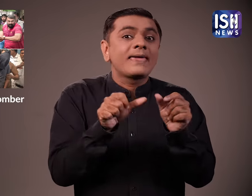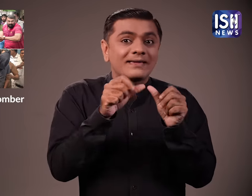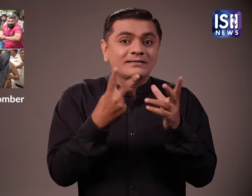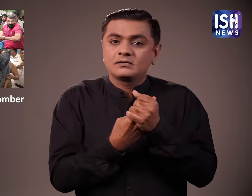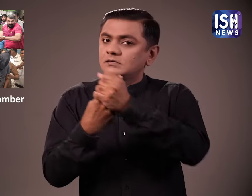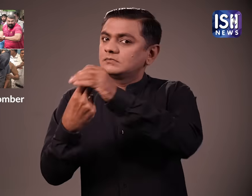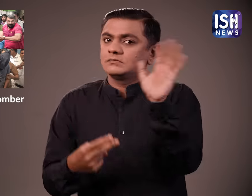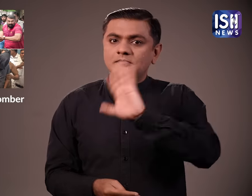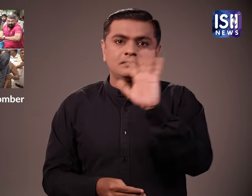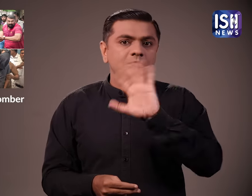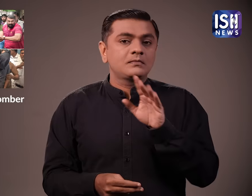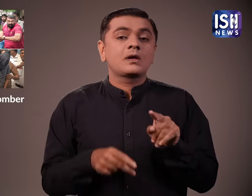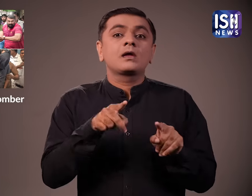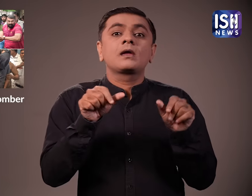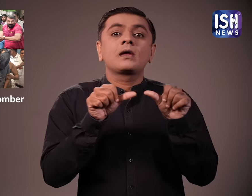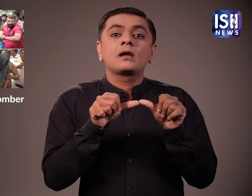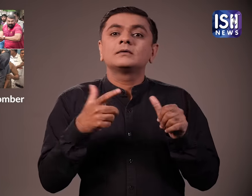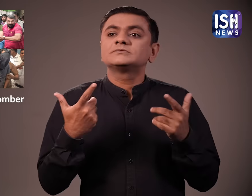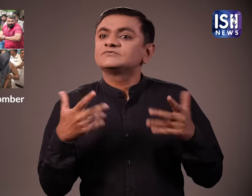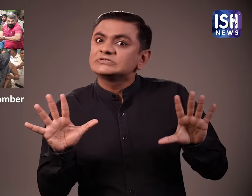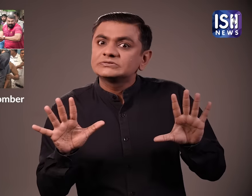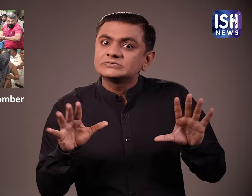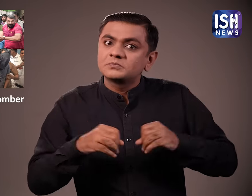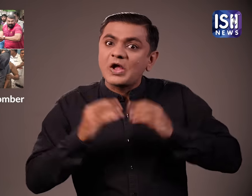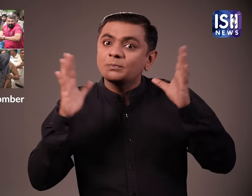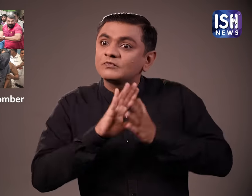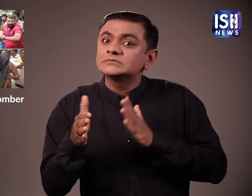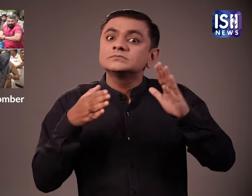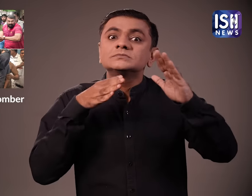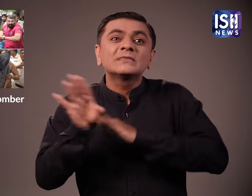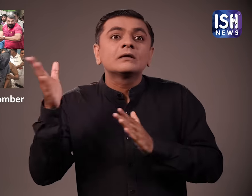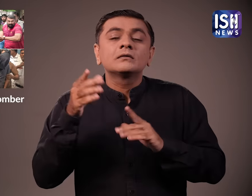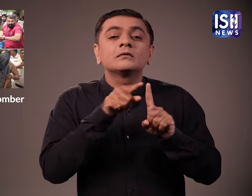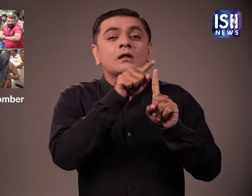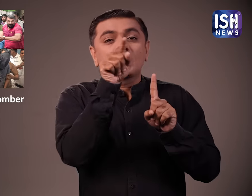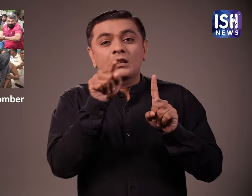साथ यात्रा नहीं की विस्पूर्ट के बाद अब्दुल चिन्नाई तमिल नाडू भाग क्या